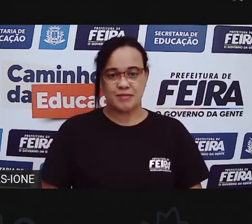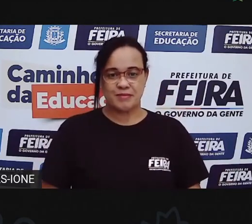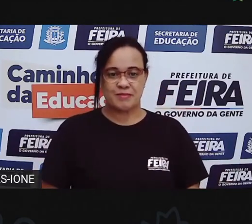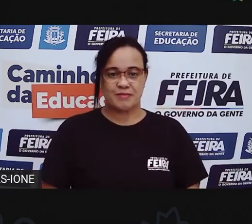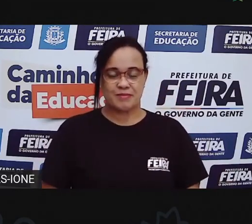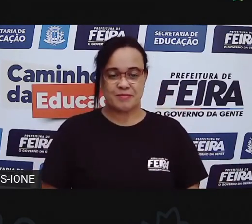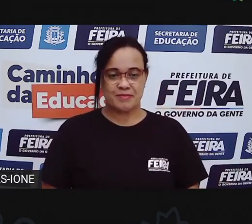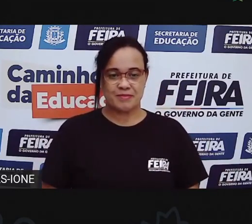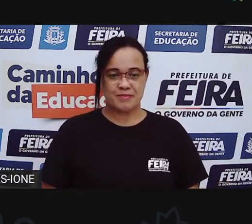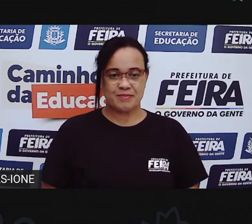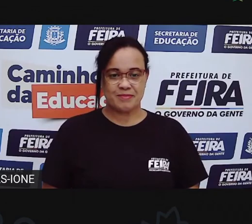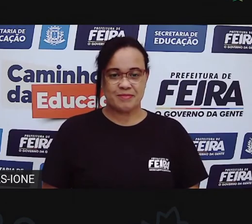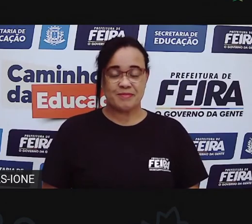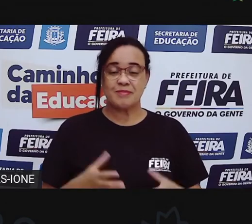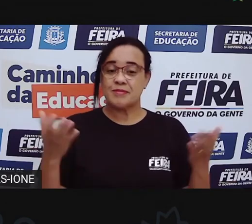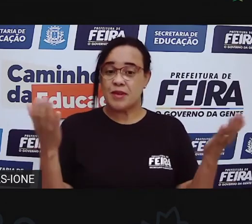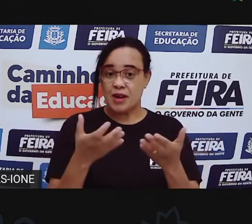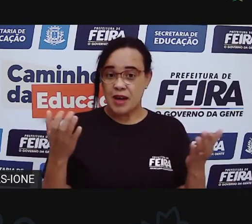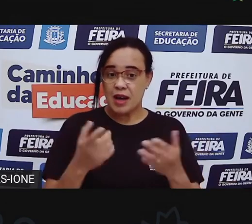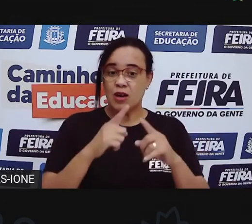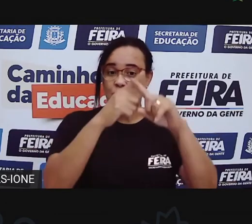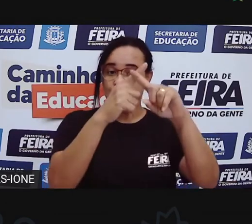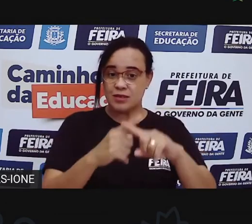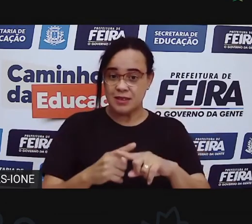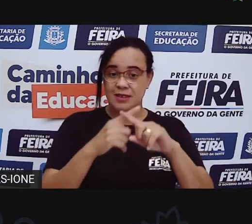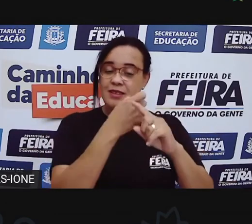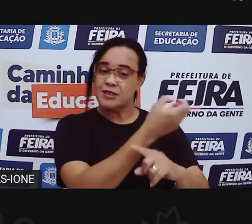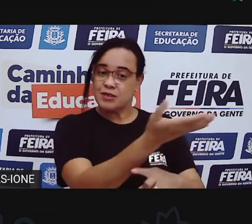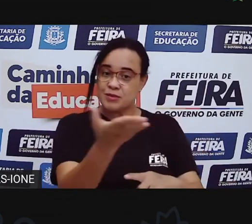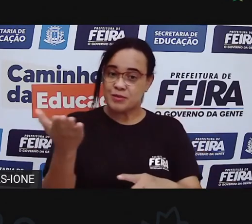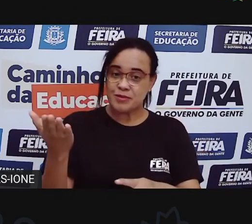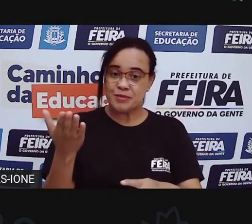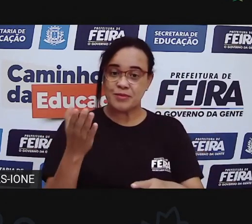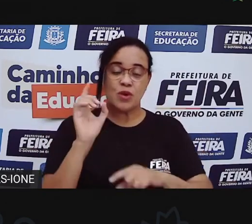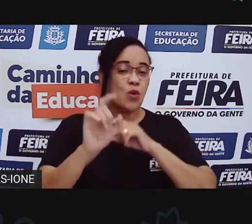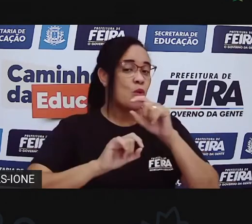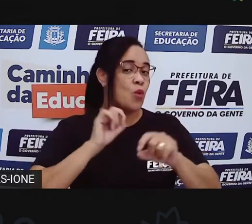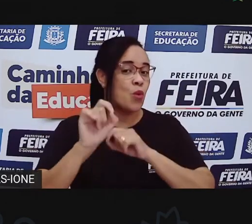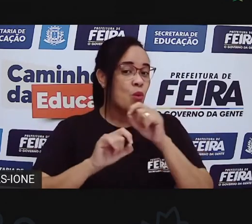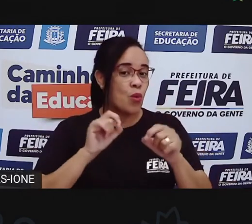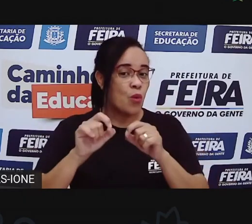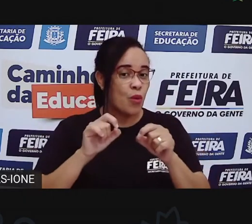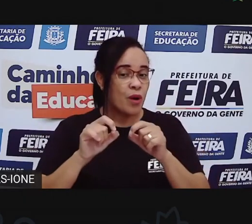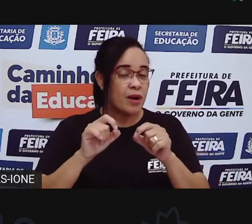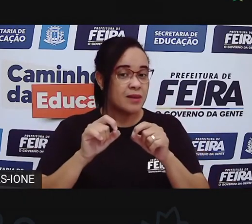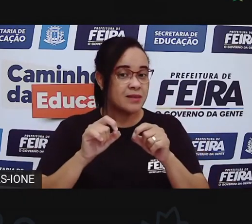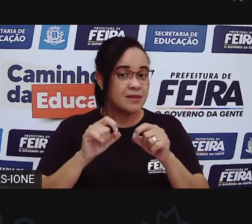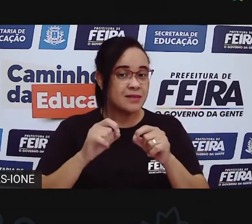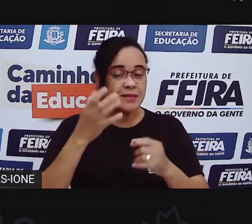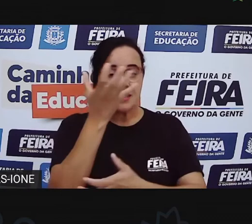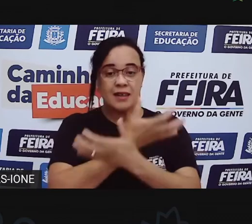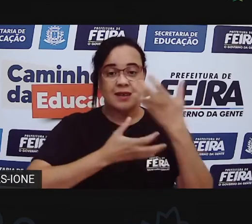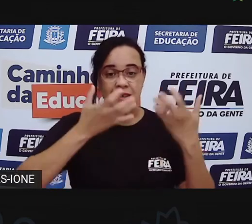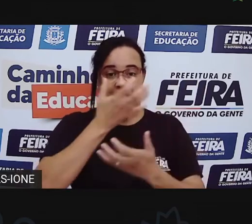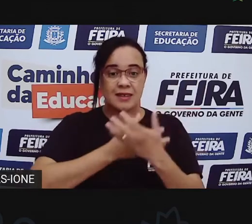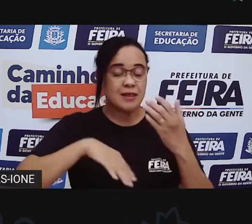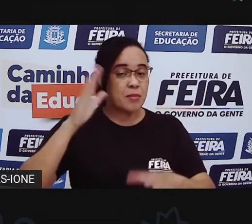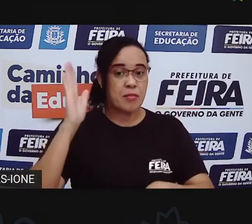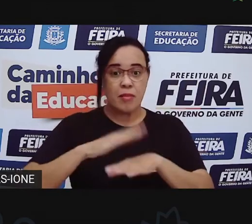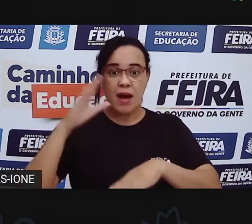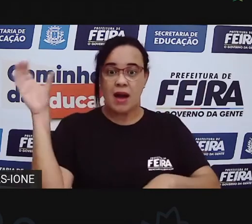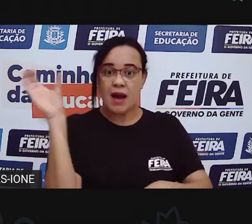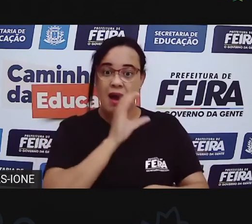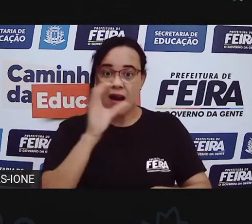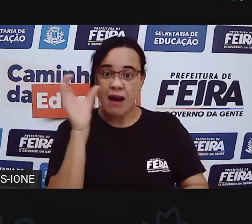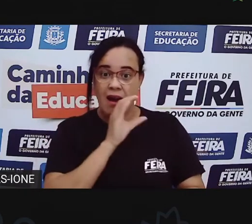Quero lançar um desafio para a Elisa. E qual é? A gente cantar um pouquinho mais rápido. Mais rápido?